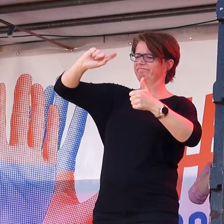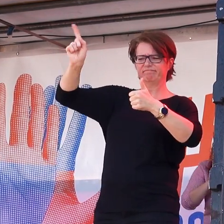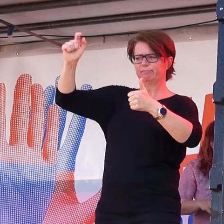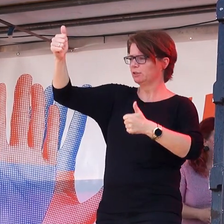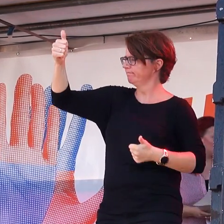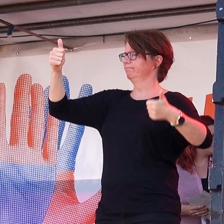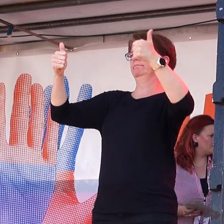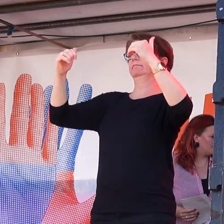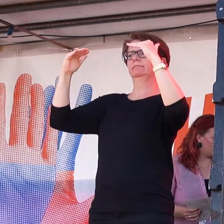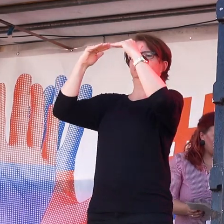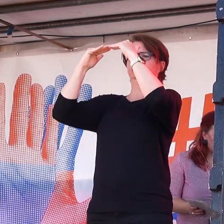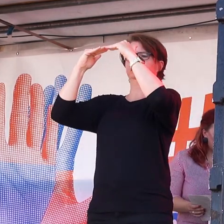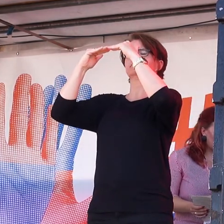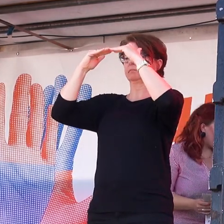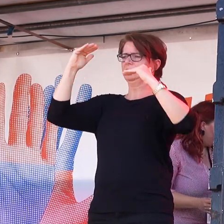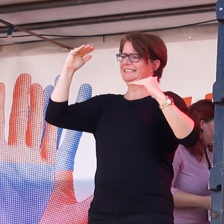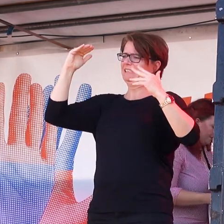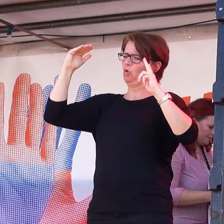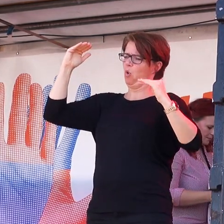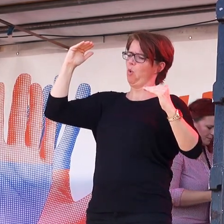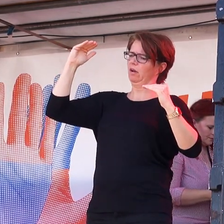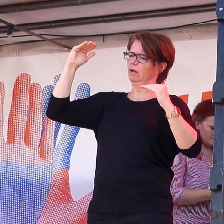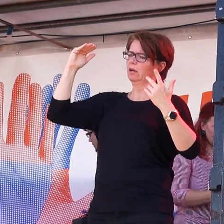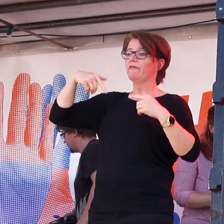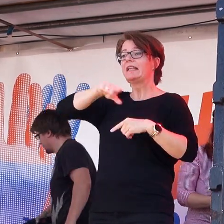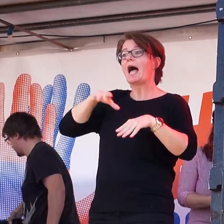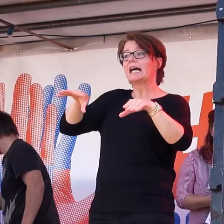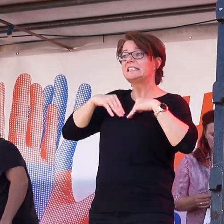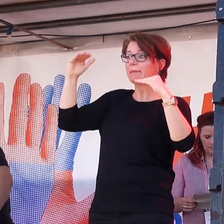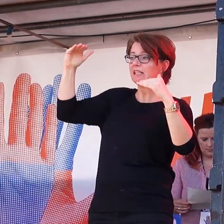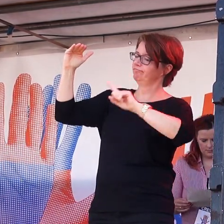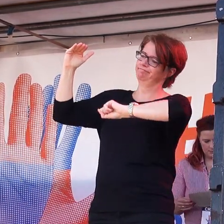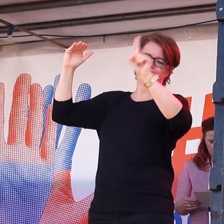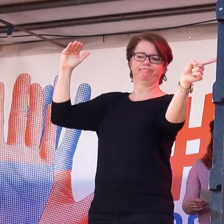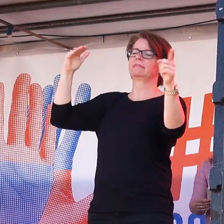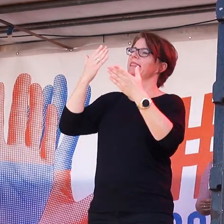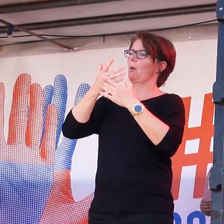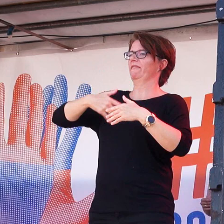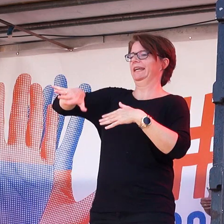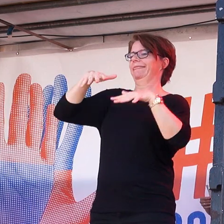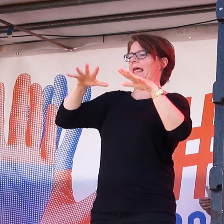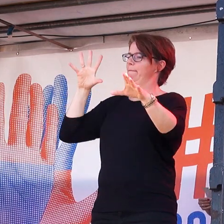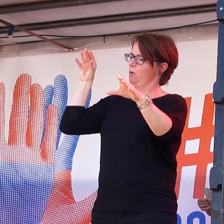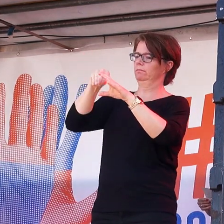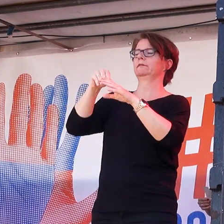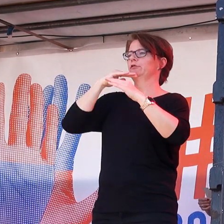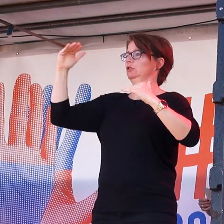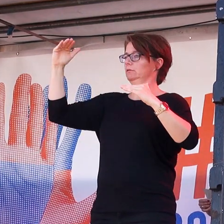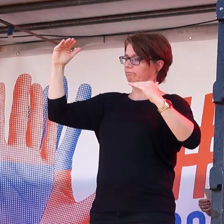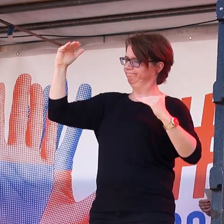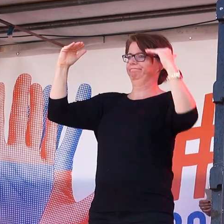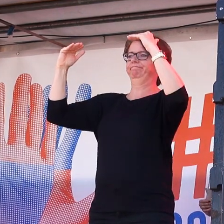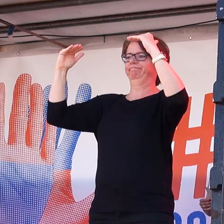Dagegen gehen wir heute auf die Straße. Gleichberechtigung aller Geschlechter, soziale Gerechtigkeit,